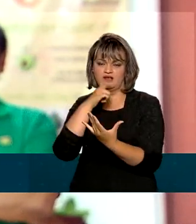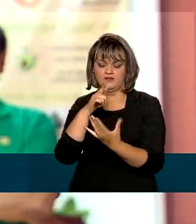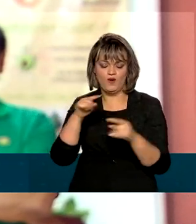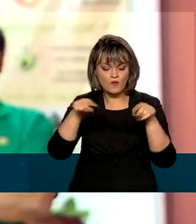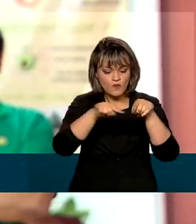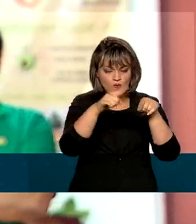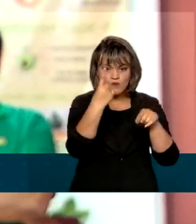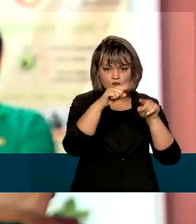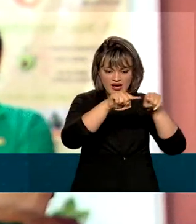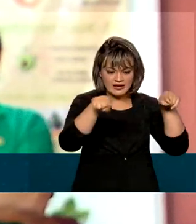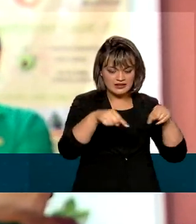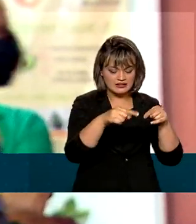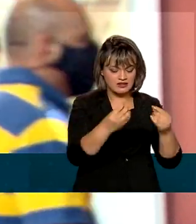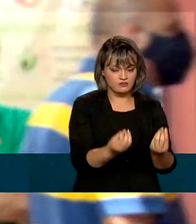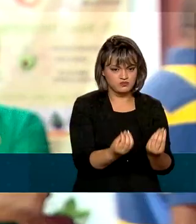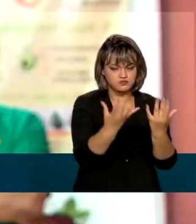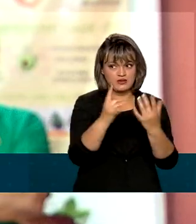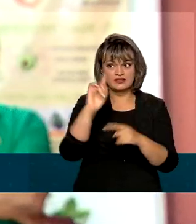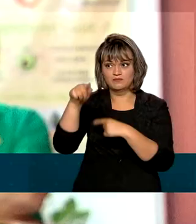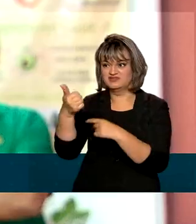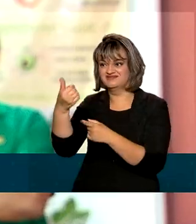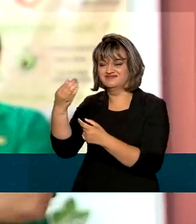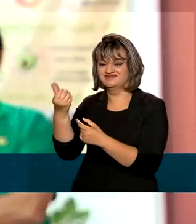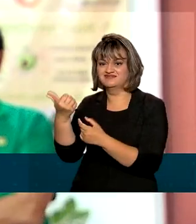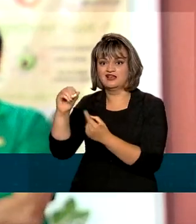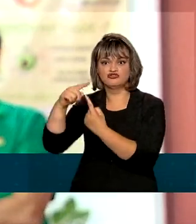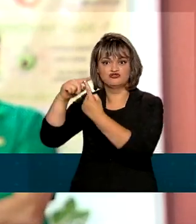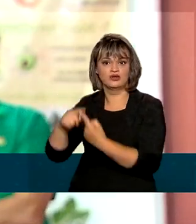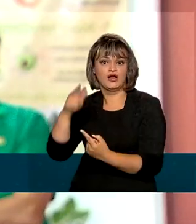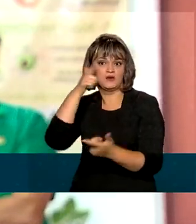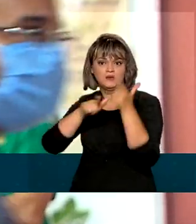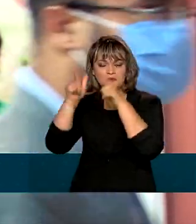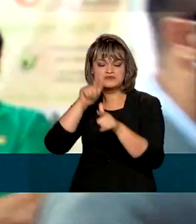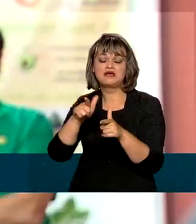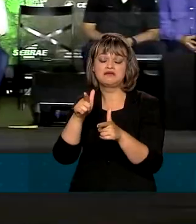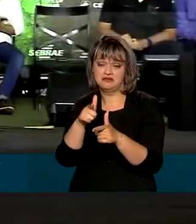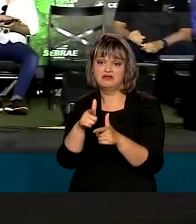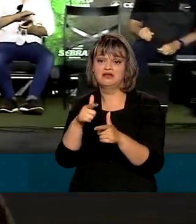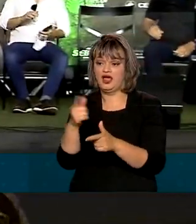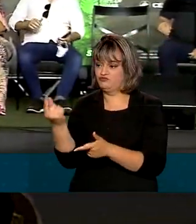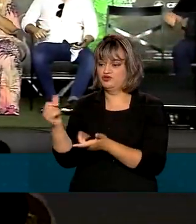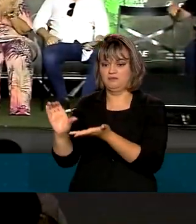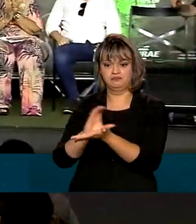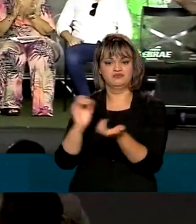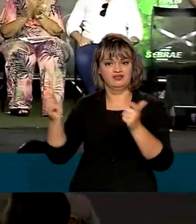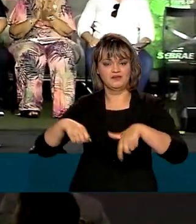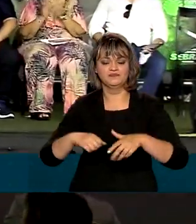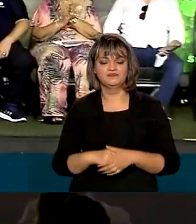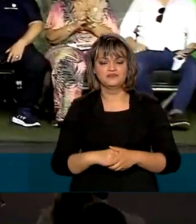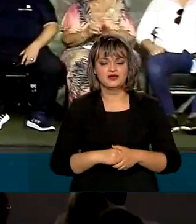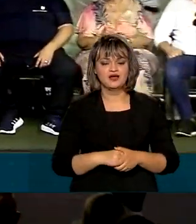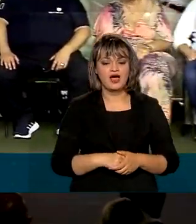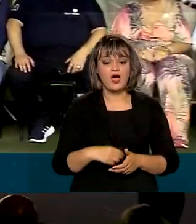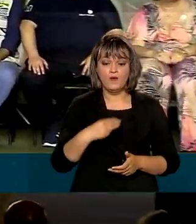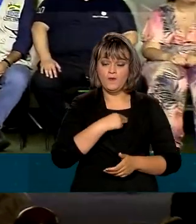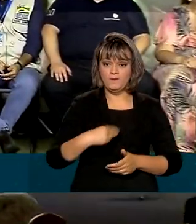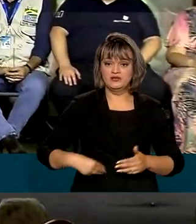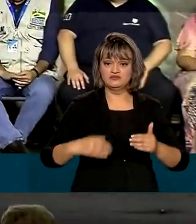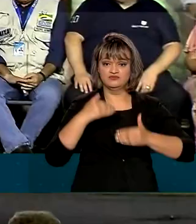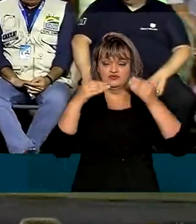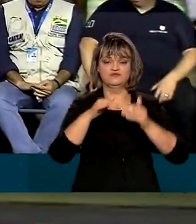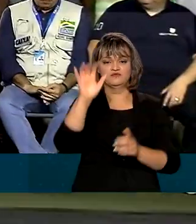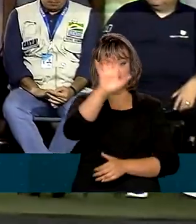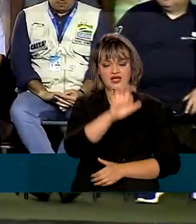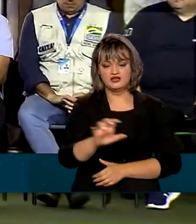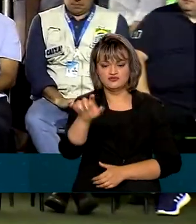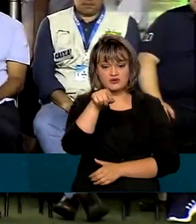hectare ele vai colher 10 toneladas, aí já é uma renda que o pequeno agricultor vai ter. O ministro do desenvolvimento regional assinou